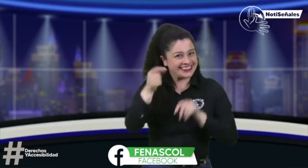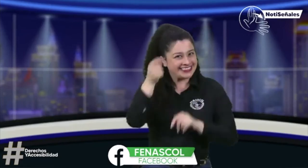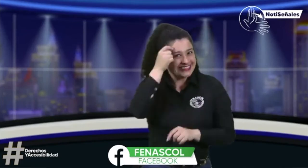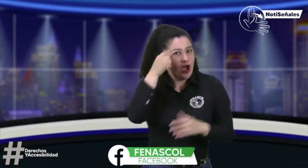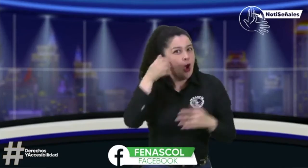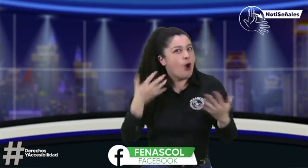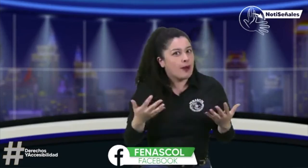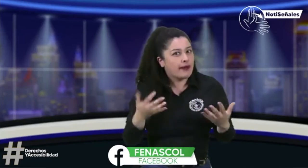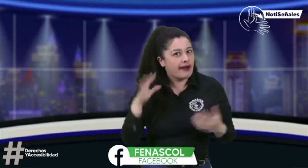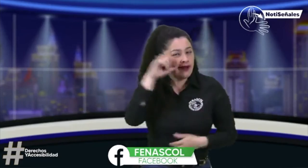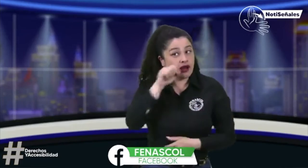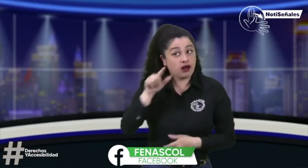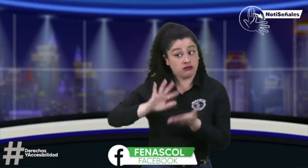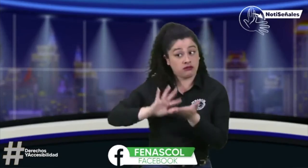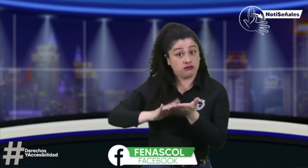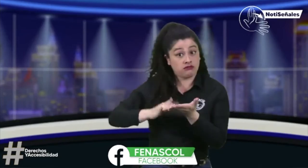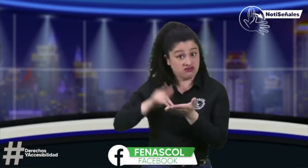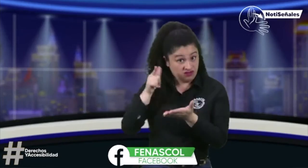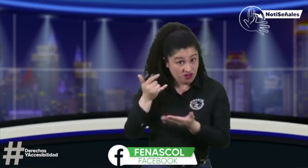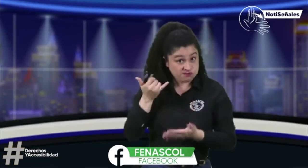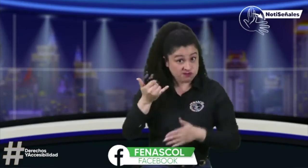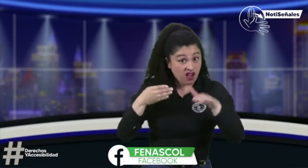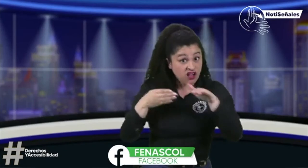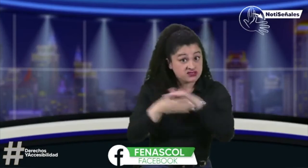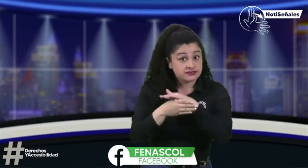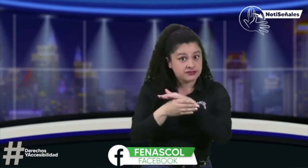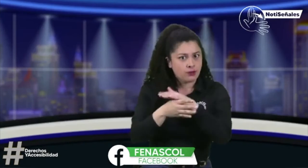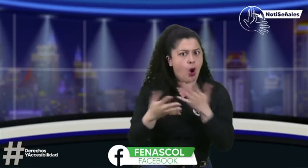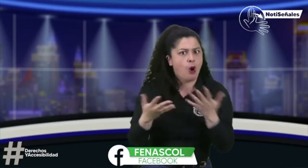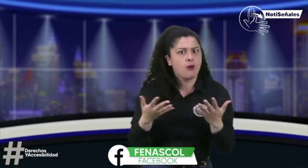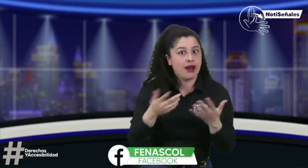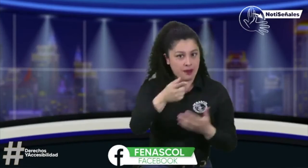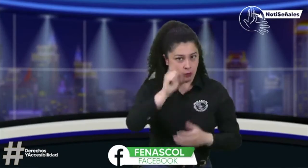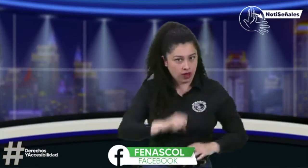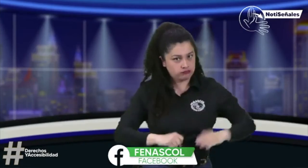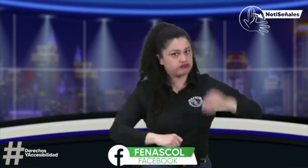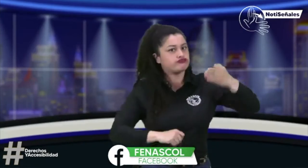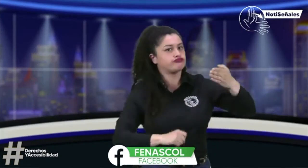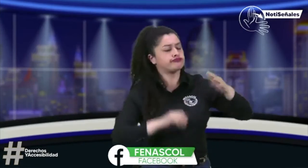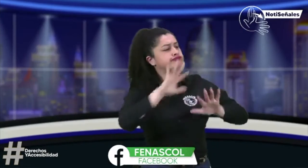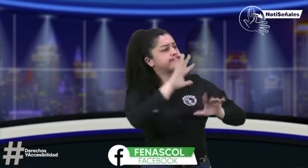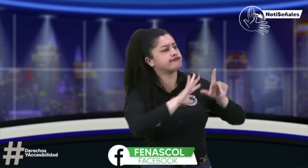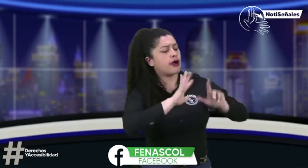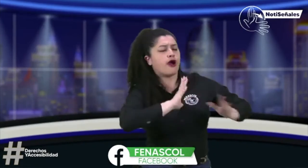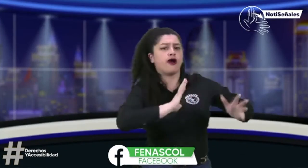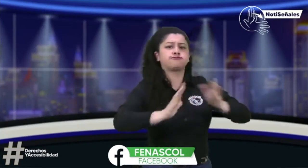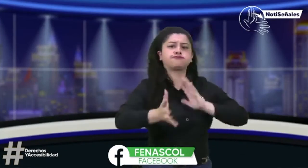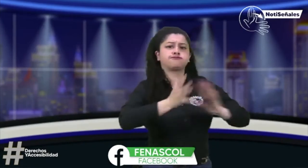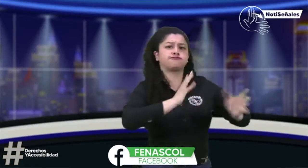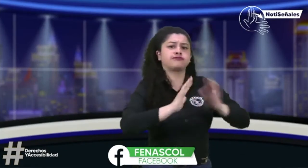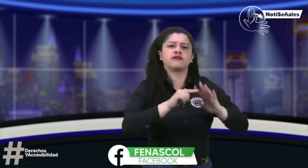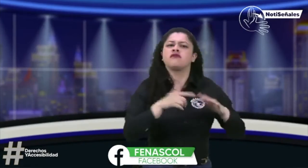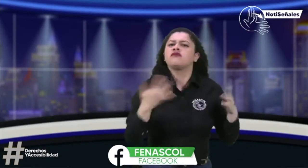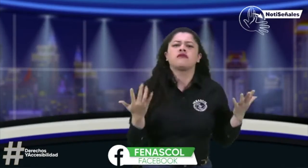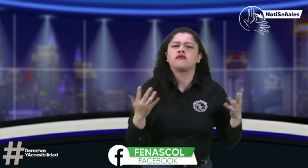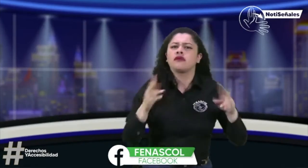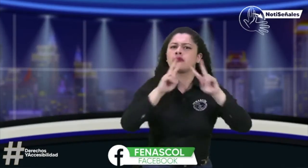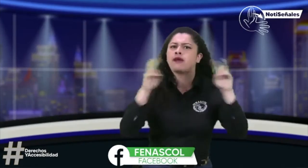la accesibilidad. La registraduría allí es accesible para este proceso. Pueden darnos sus videos